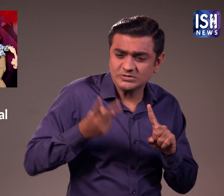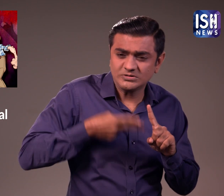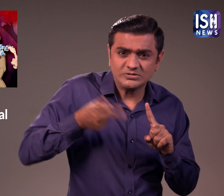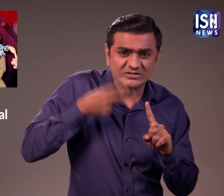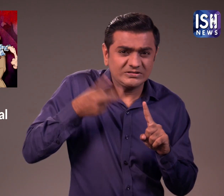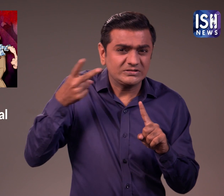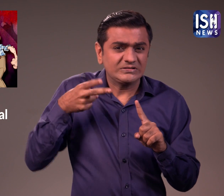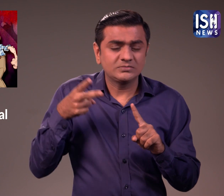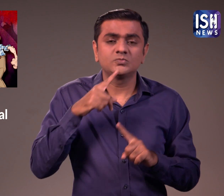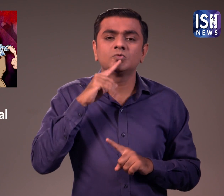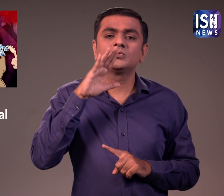की शेणी में आता है